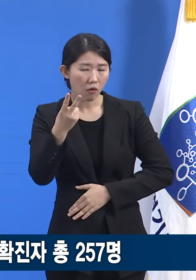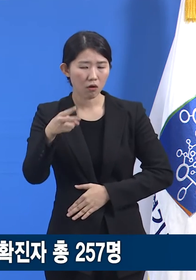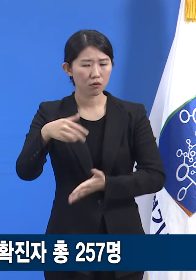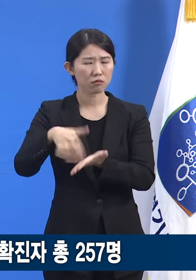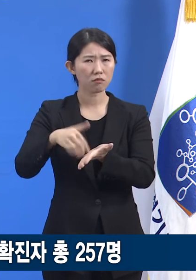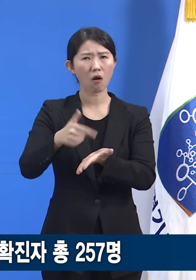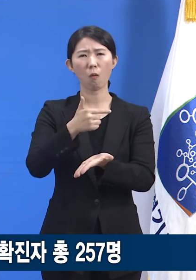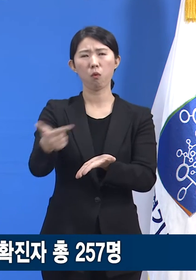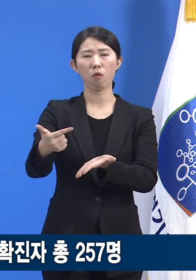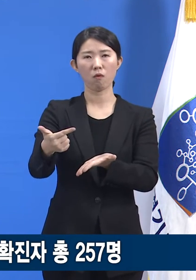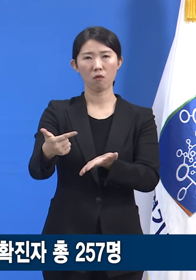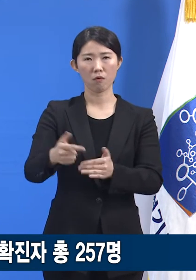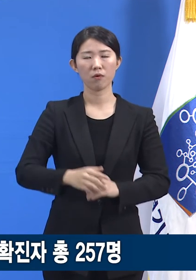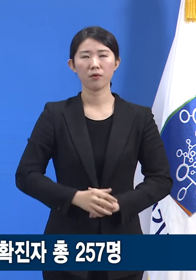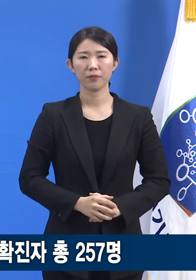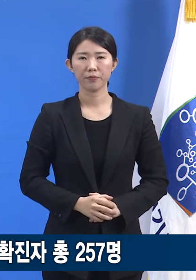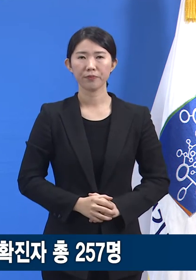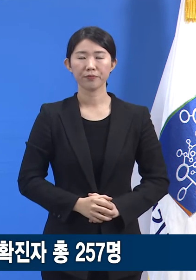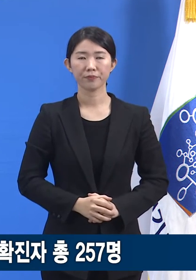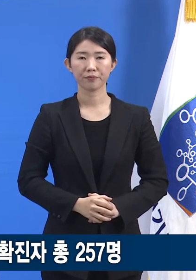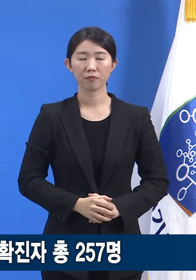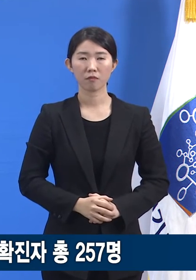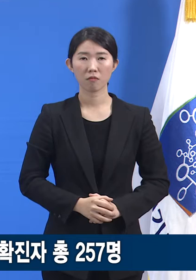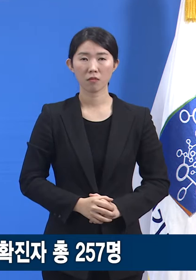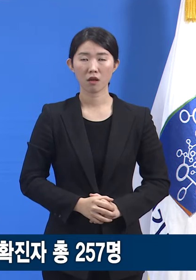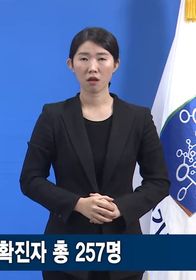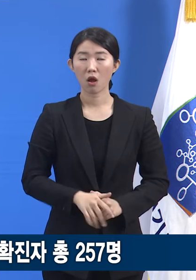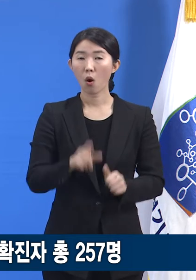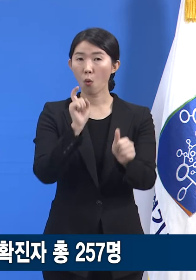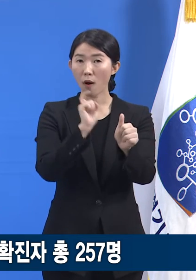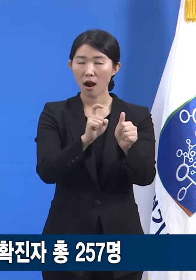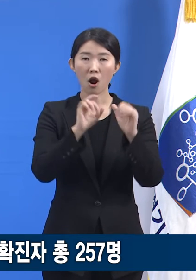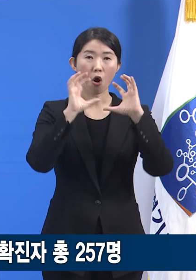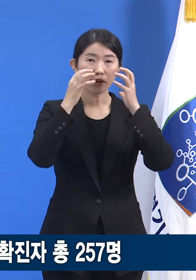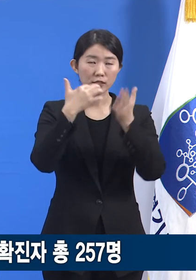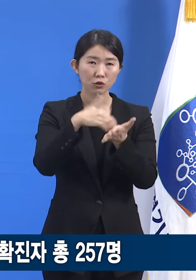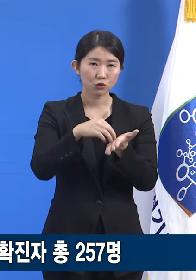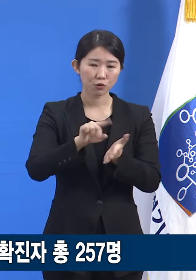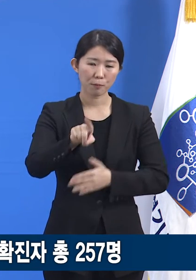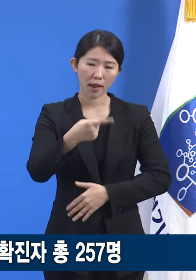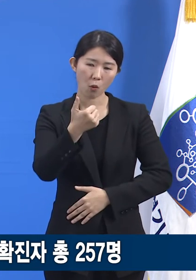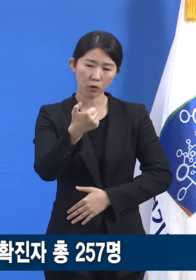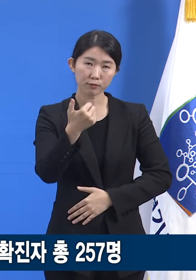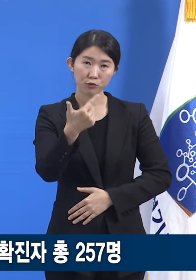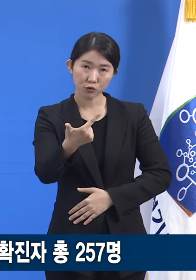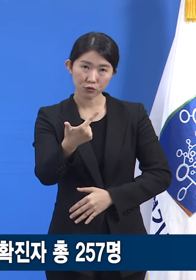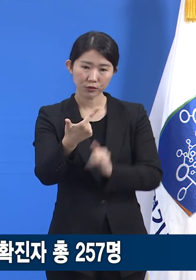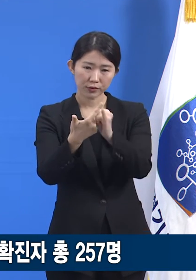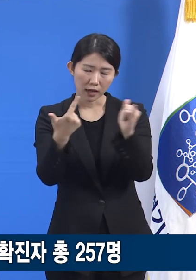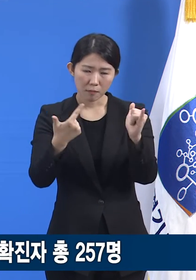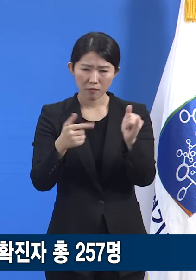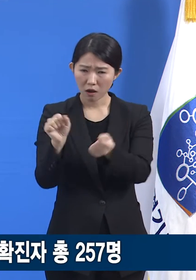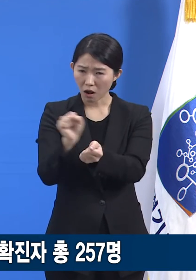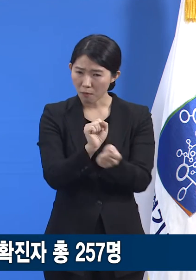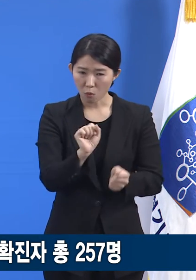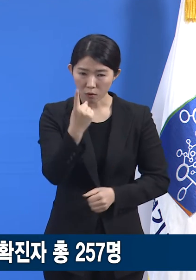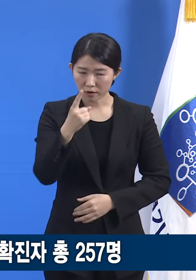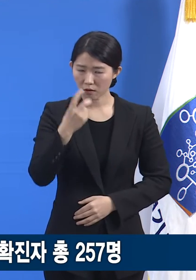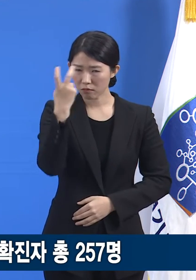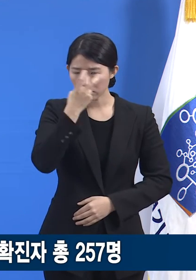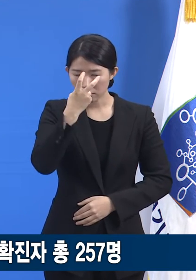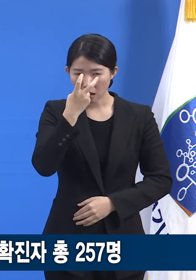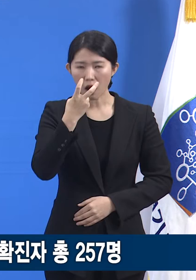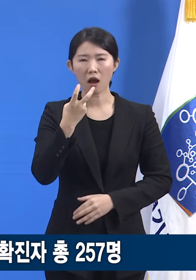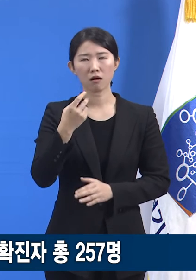알 수 있습니다. 확진된 어린이들 156명의 감염 경로를 분석해보면 가족을 통한